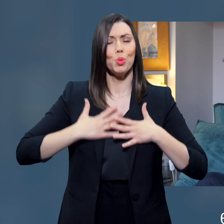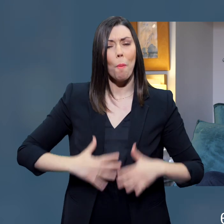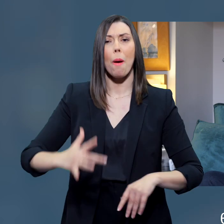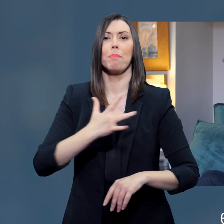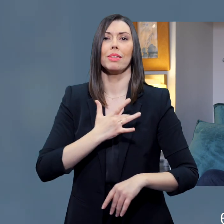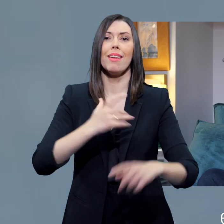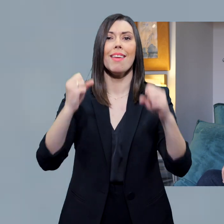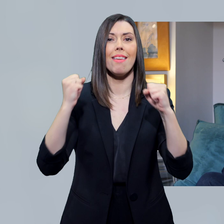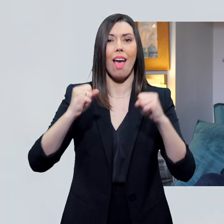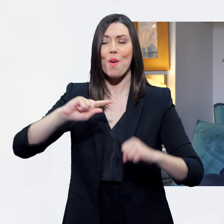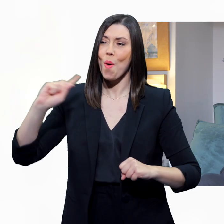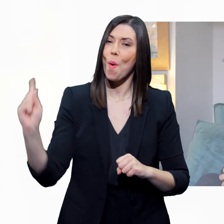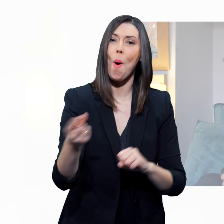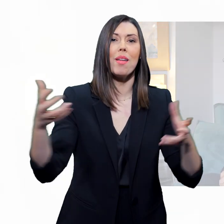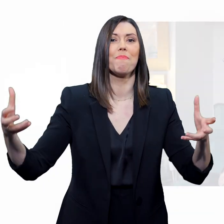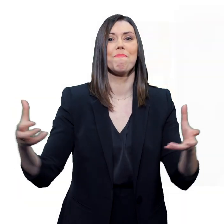θα τα καταφέρουμε.